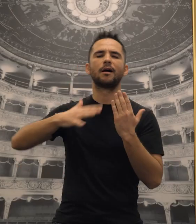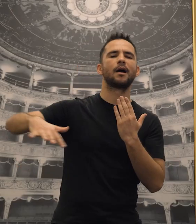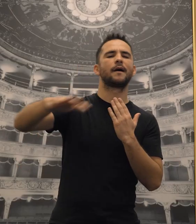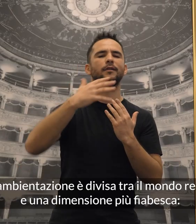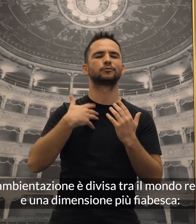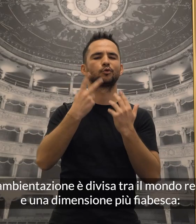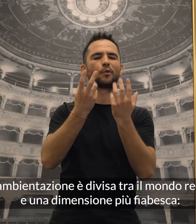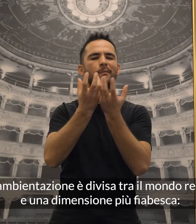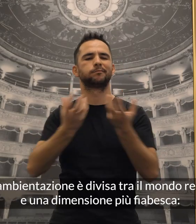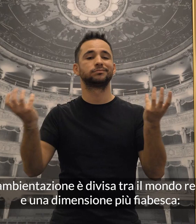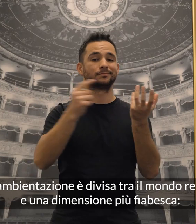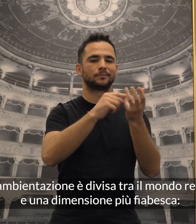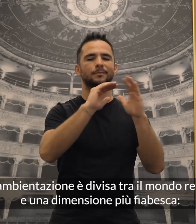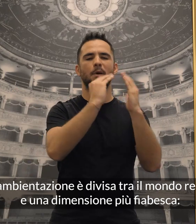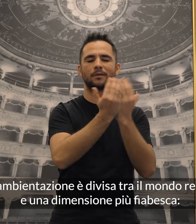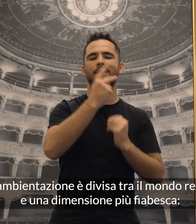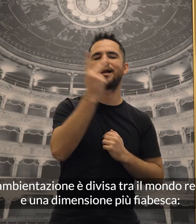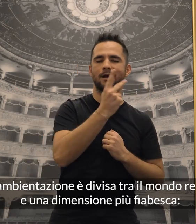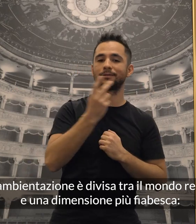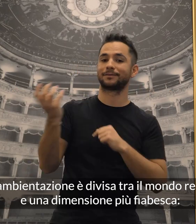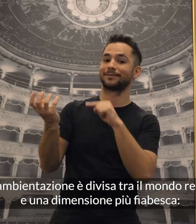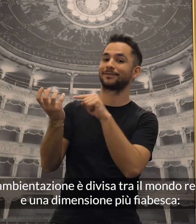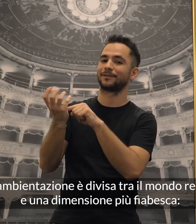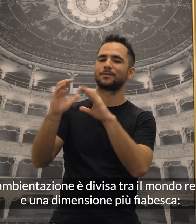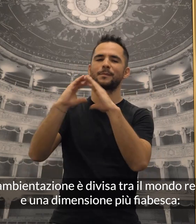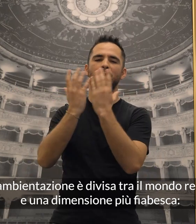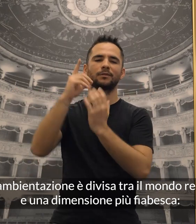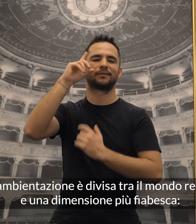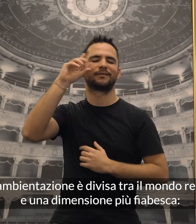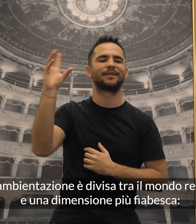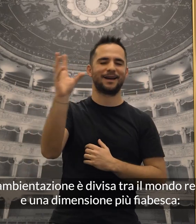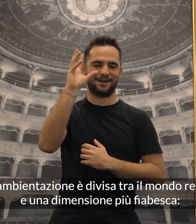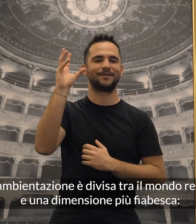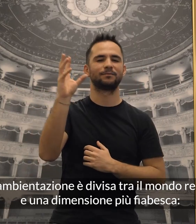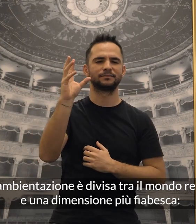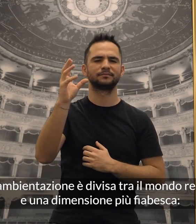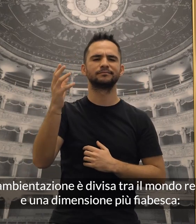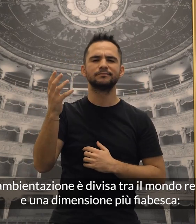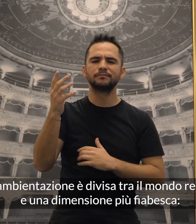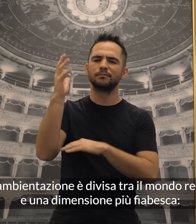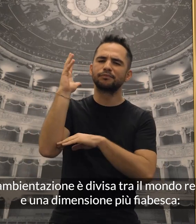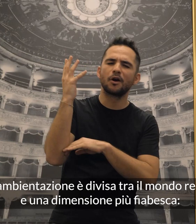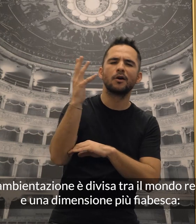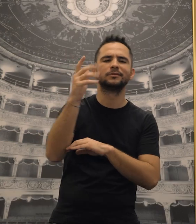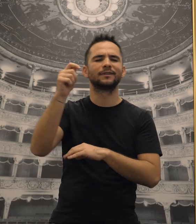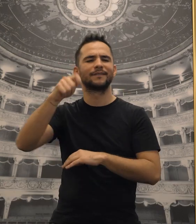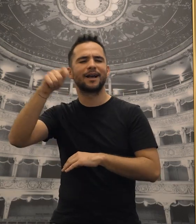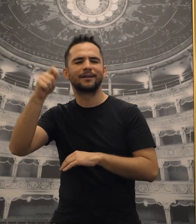L'ambientazione è divisa tra il mondo reale e una dimensione più fiabesca. Si